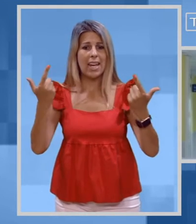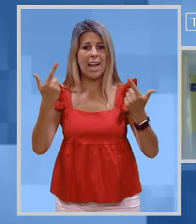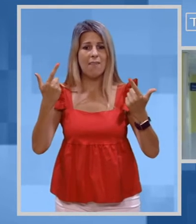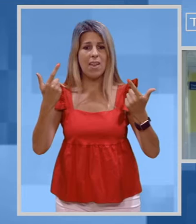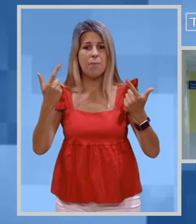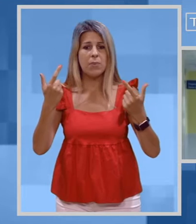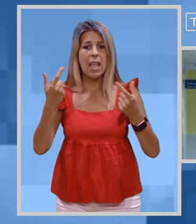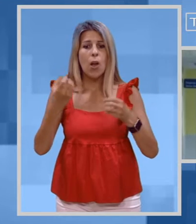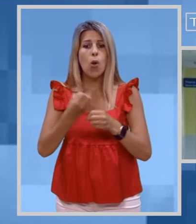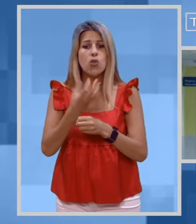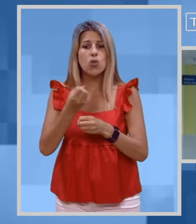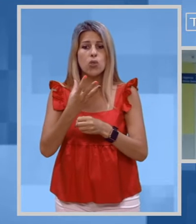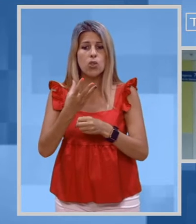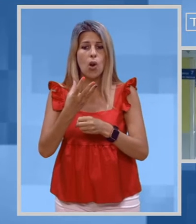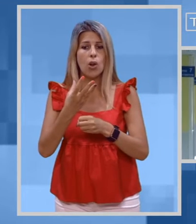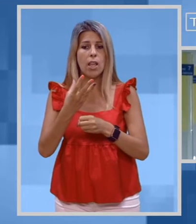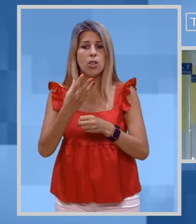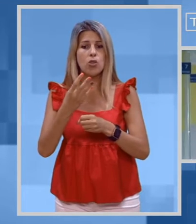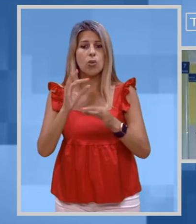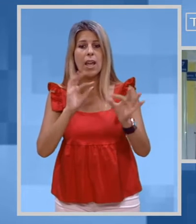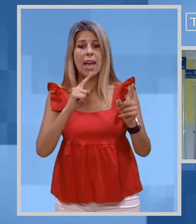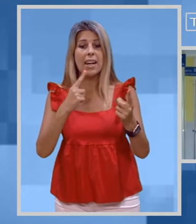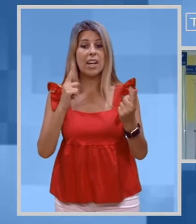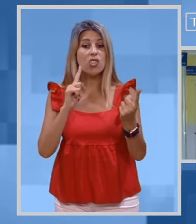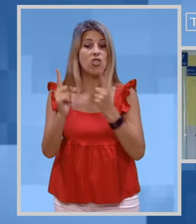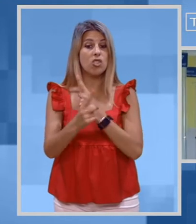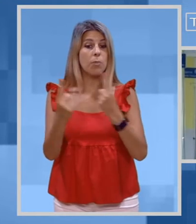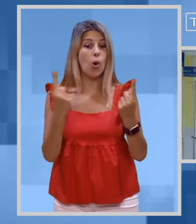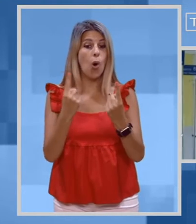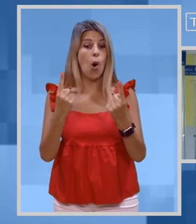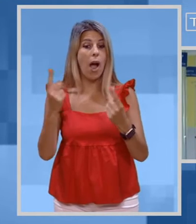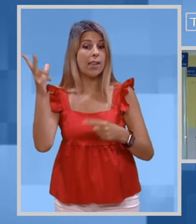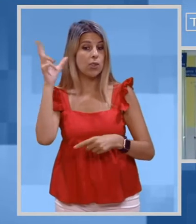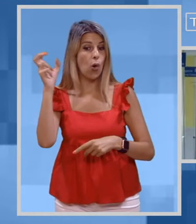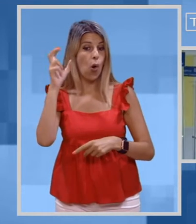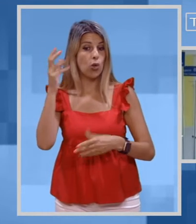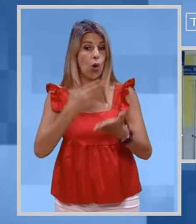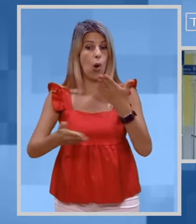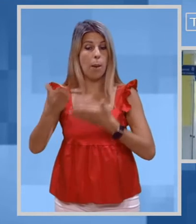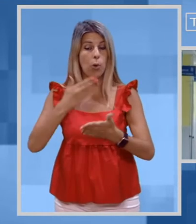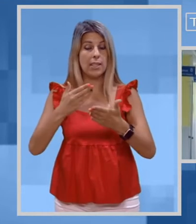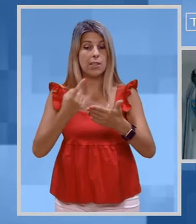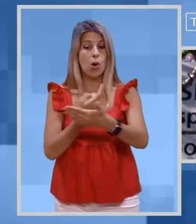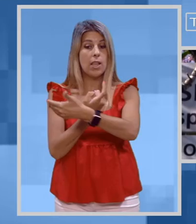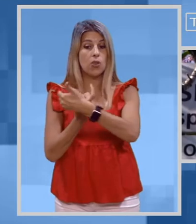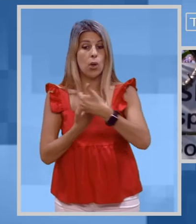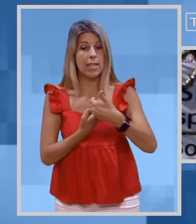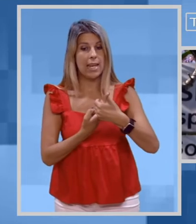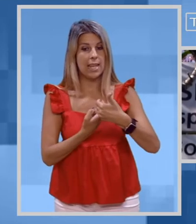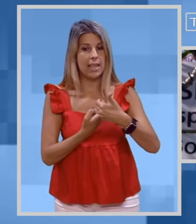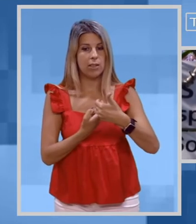rappresentazione della drammaticità della situazione e alla costruzione di una prassi di reciproco ascolto,